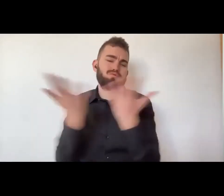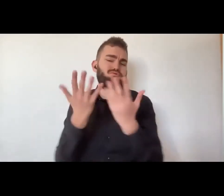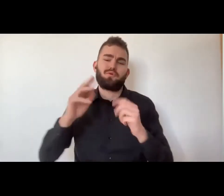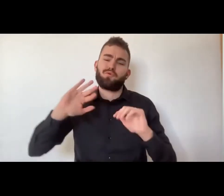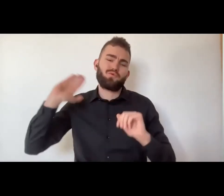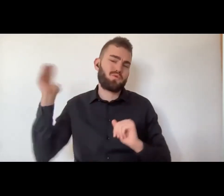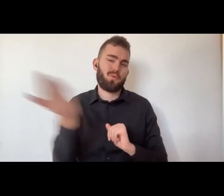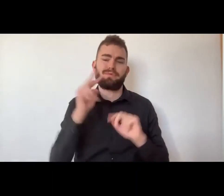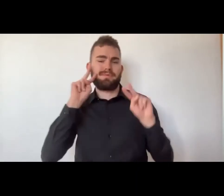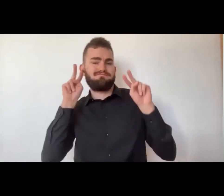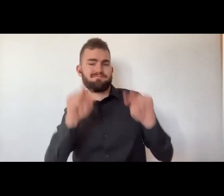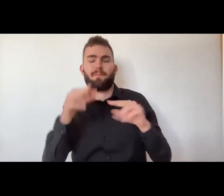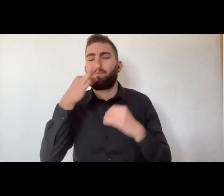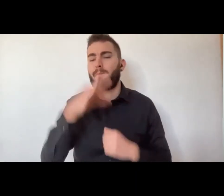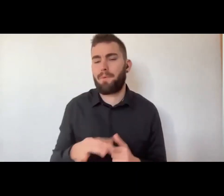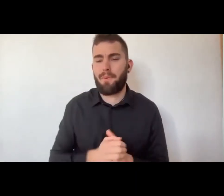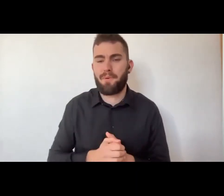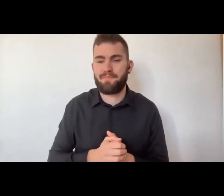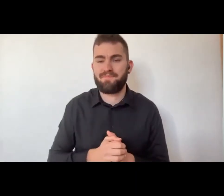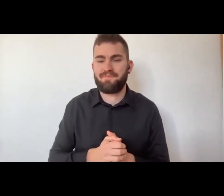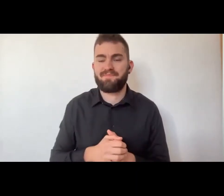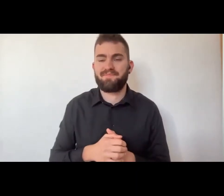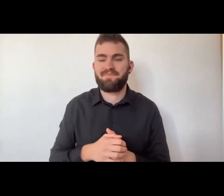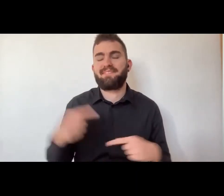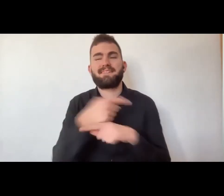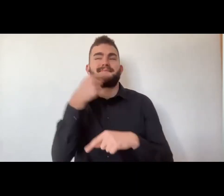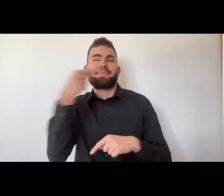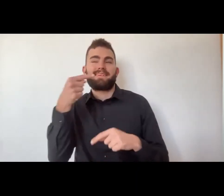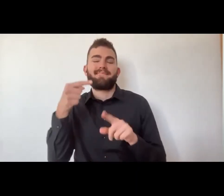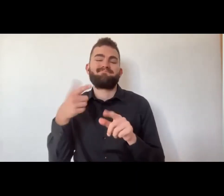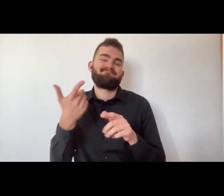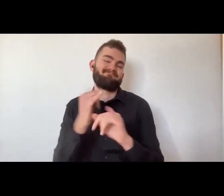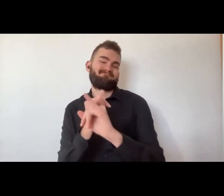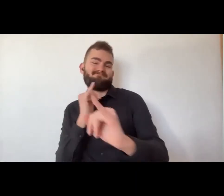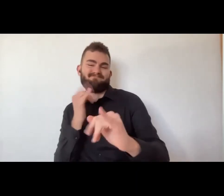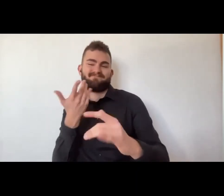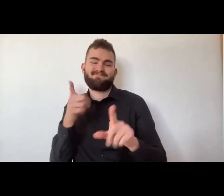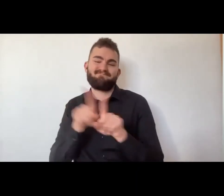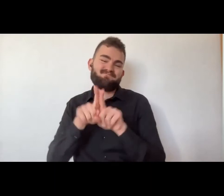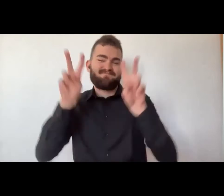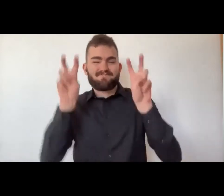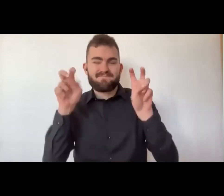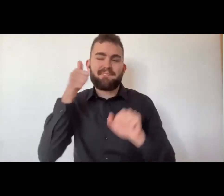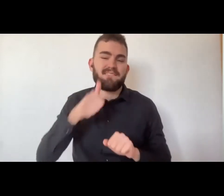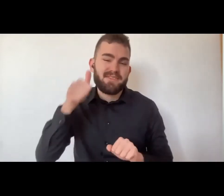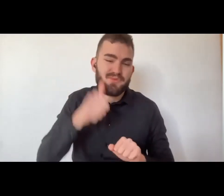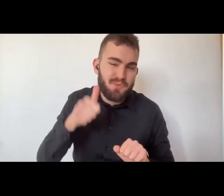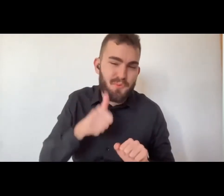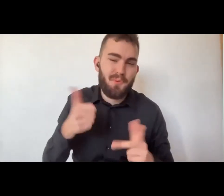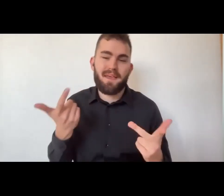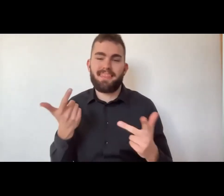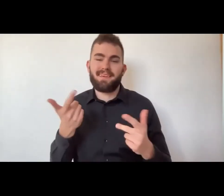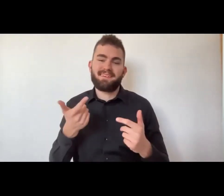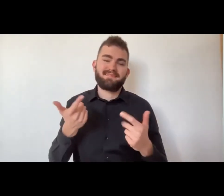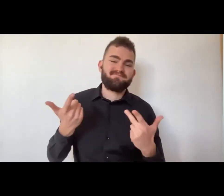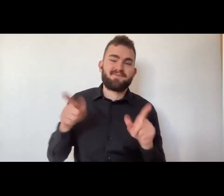pro è che possiamo arrivare veramente ovunque attraverso questo mezzo. La parte negativa, il contro, è che